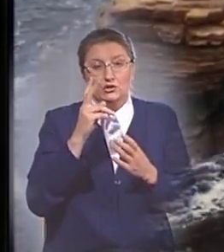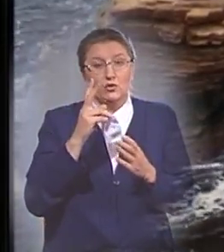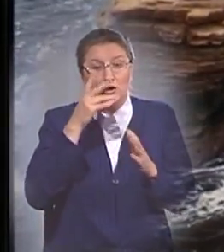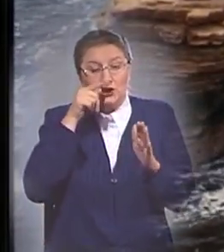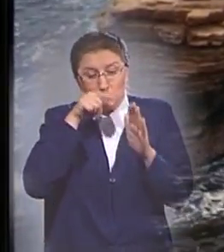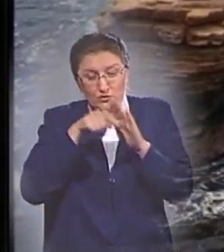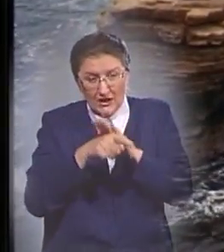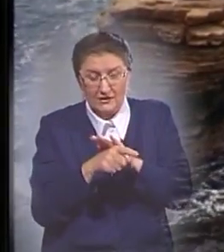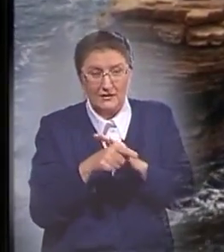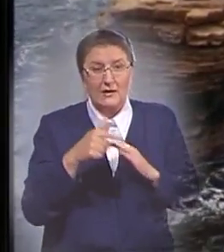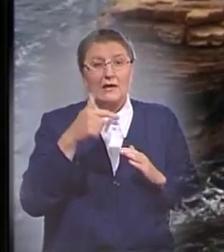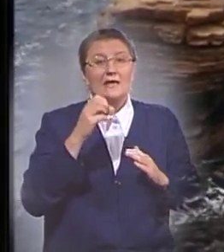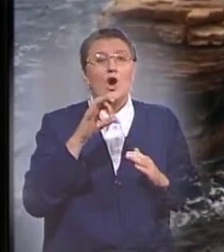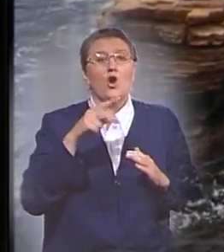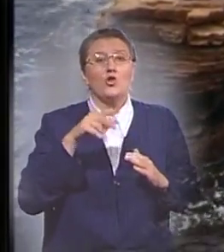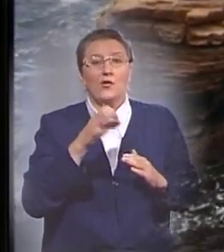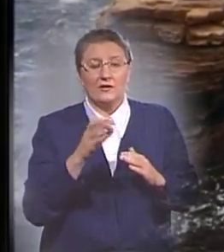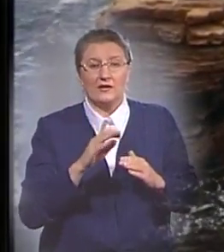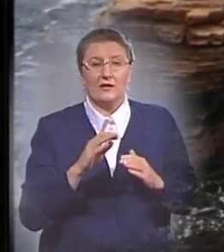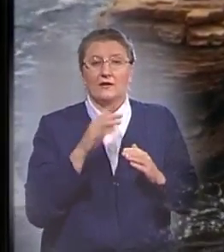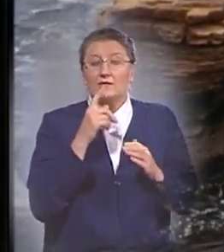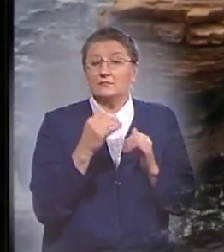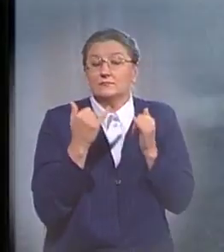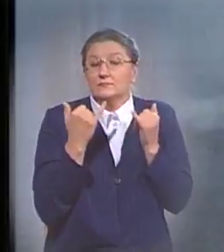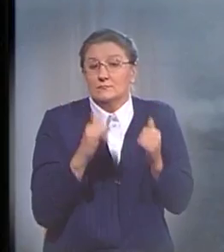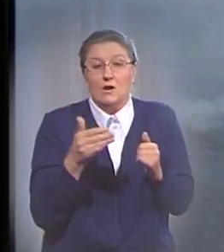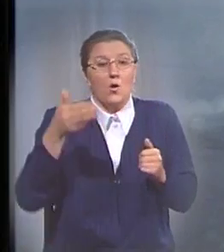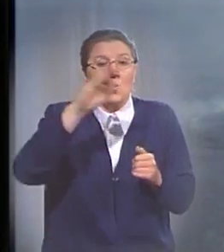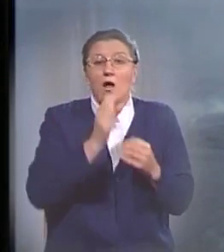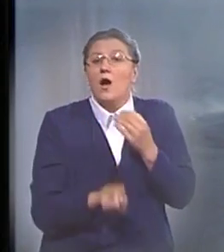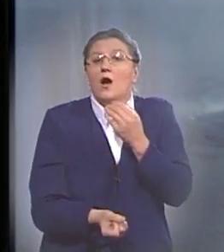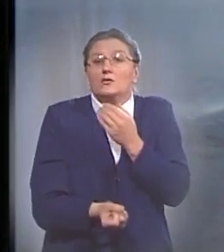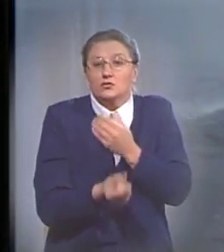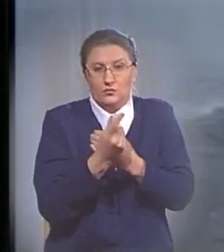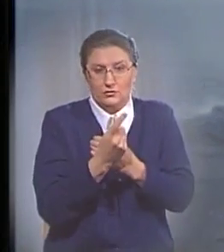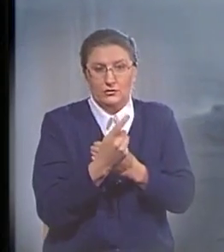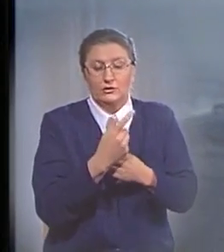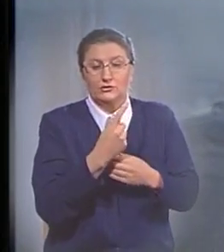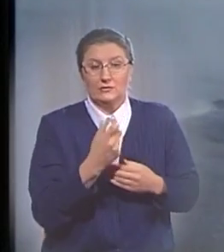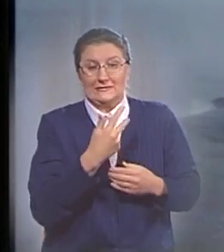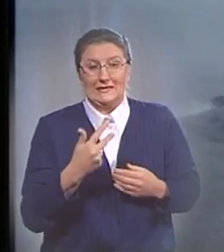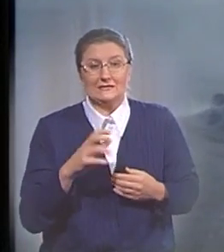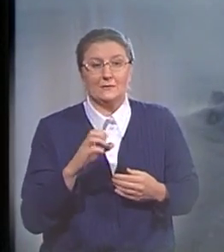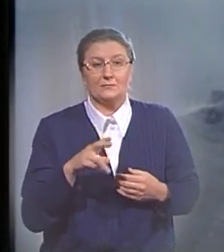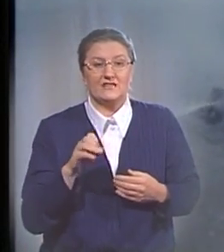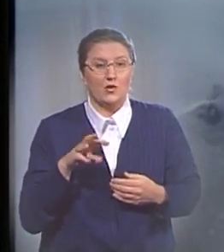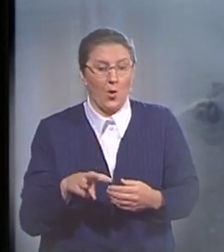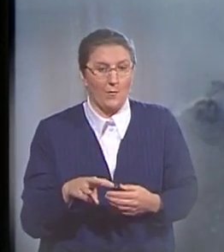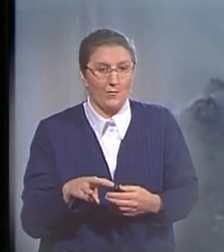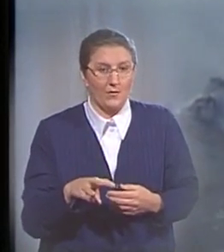потопа, отмечают сверхъестественное происхождение гор, согласно 103-му псалму. Восходят